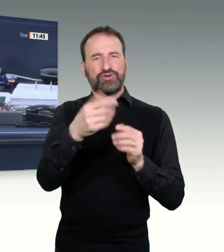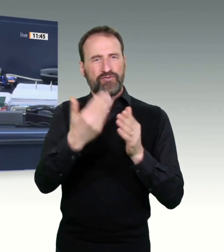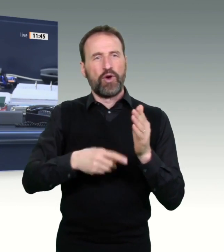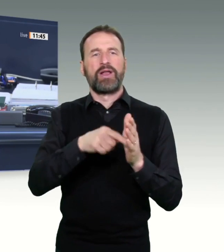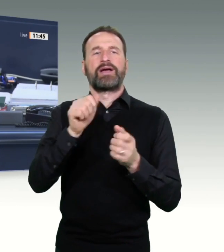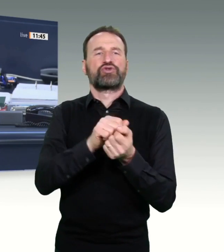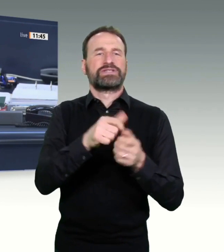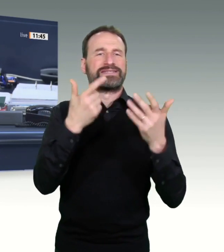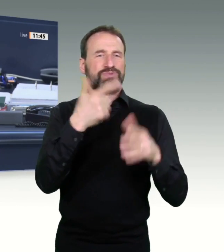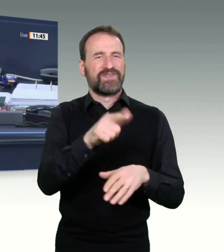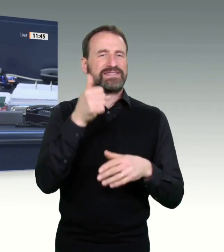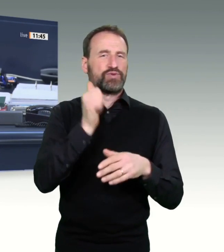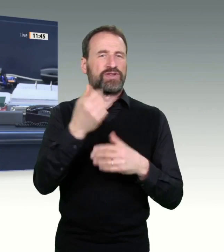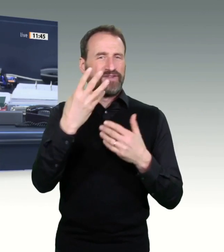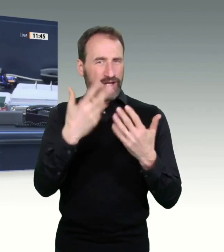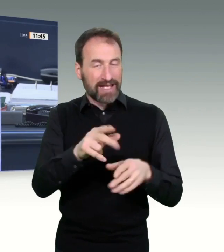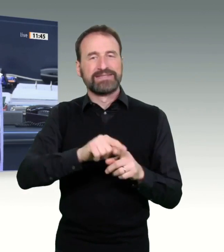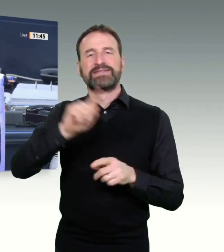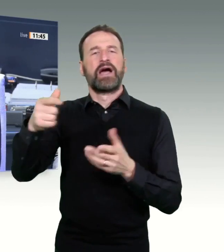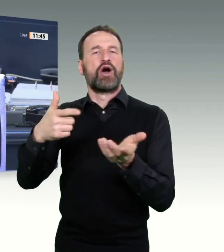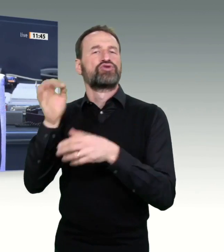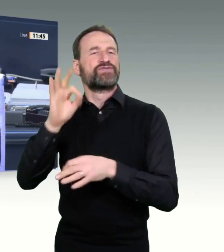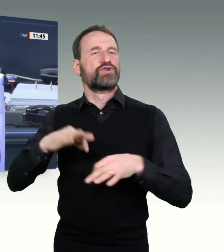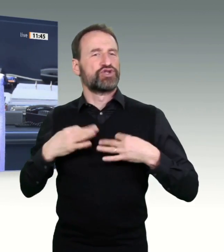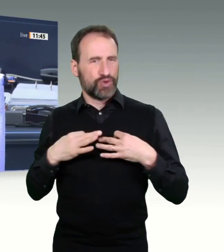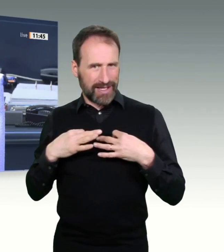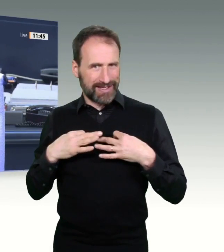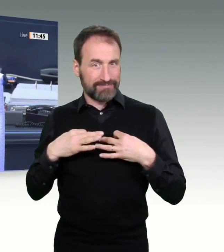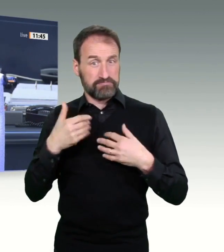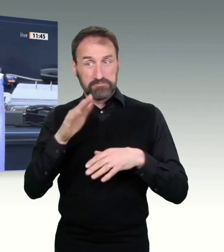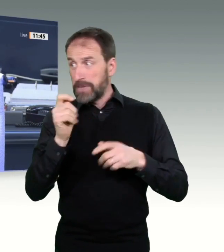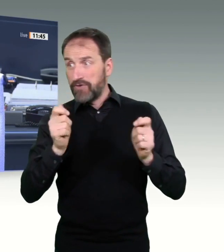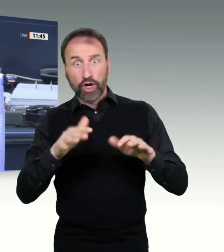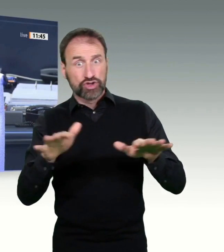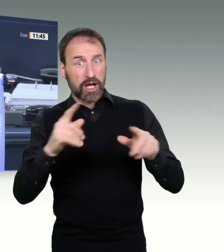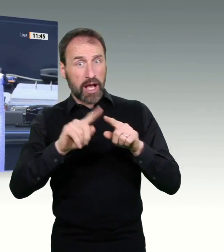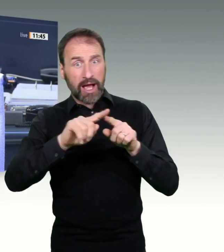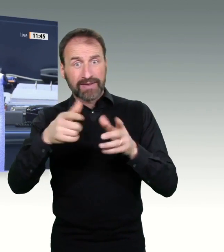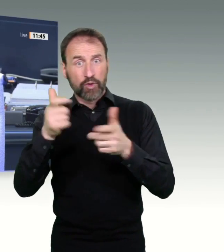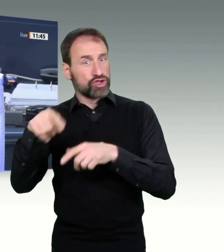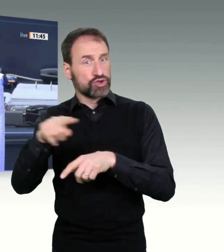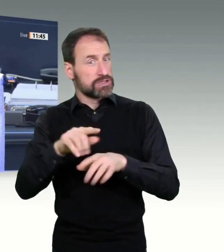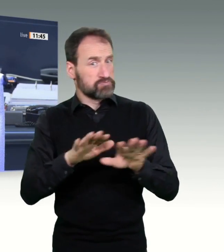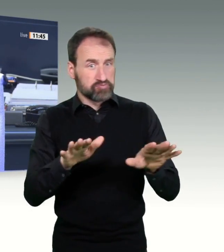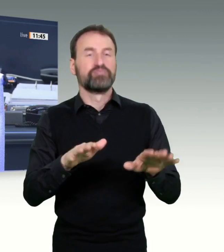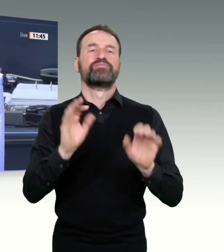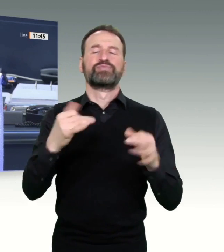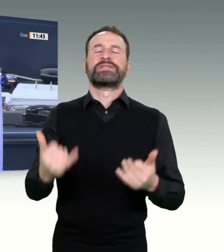Modernisierung des Personenbeförderungsrechts. Zu dem Gesetzentwurf der Fraktionen der CDU, CSU und SPD